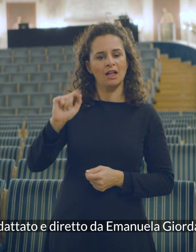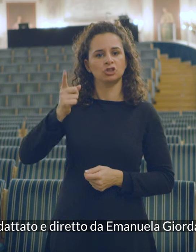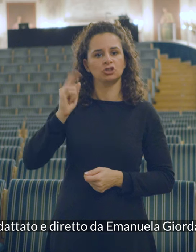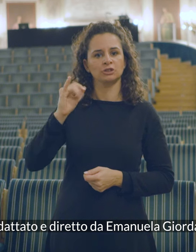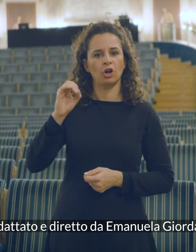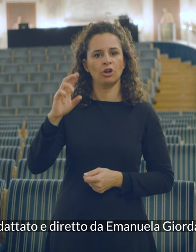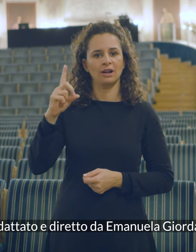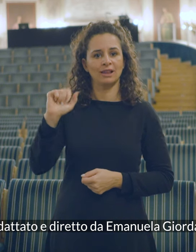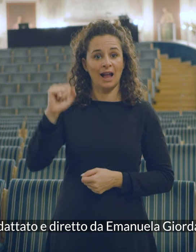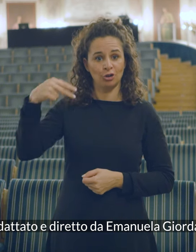Giordano.